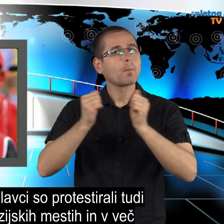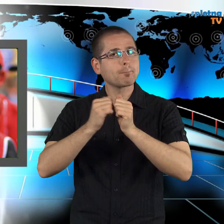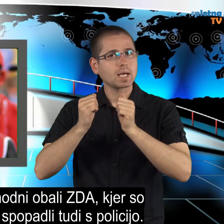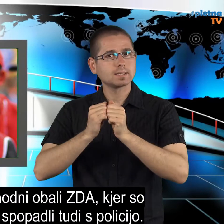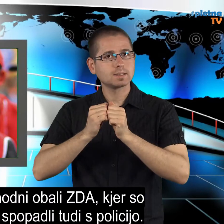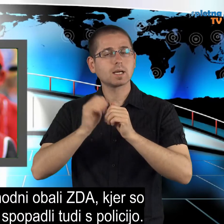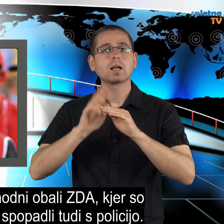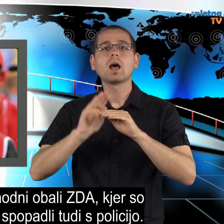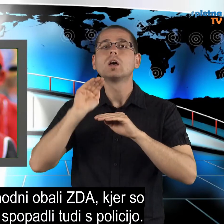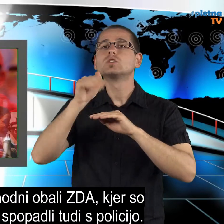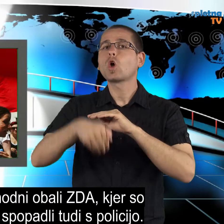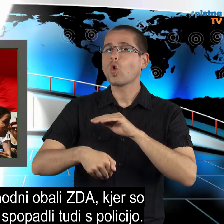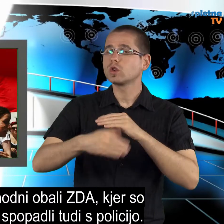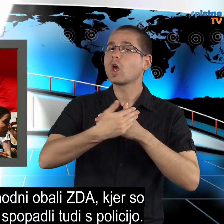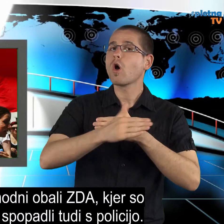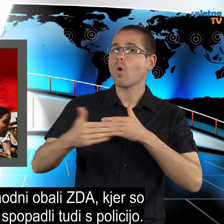se protestniki spopadli tudi s policijo.